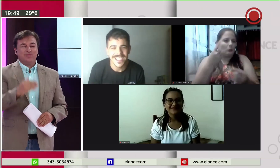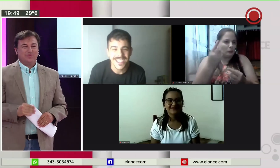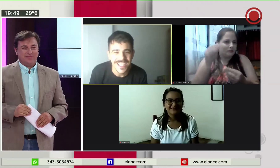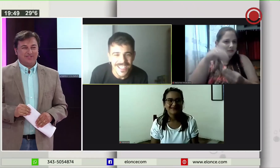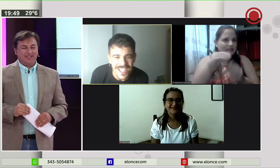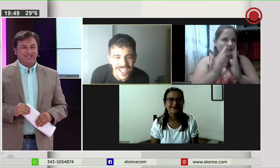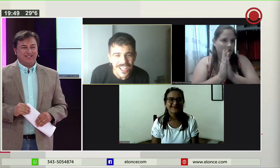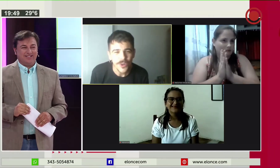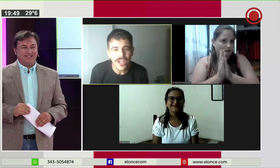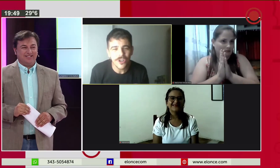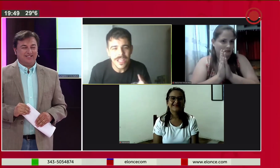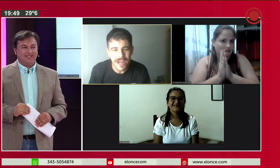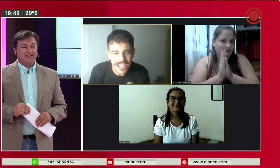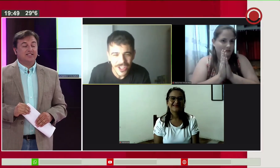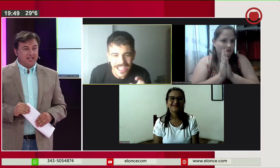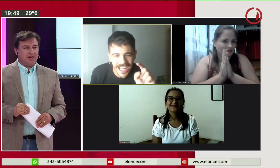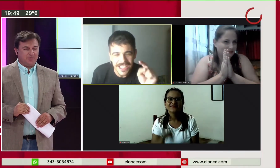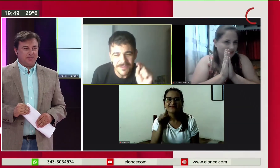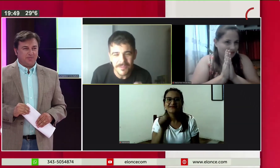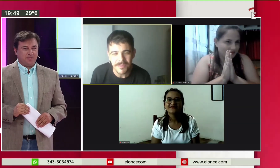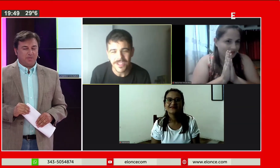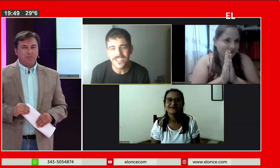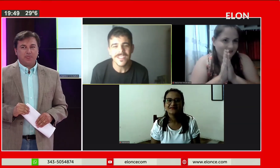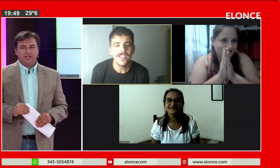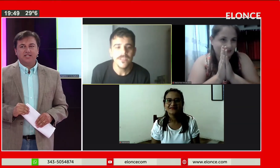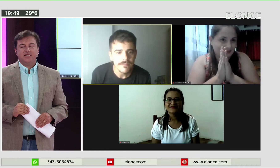Así es, sí. Una cosa más que quiera agregar, si me permitís. Sí, sí, sí.